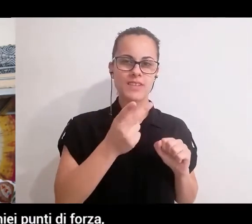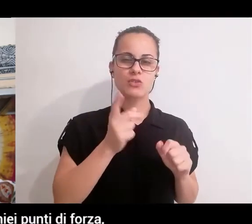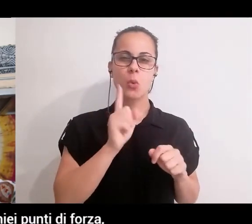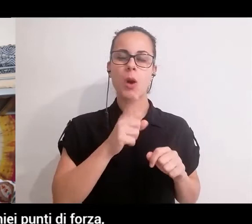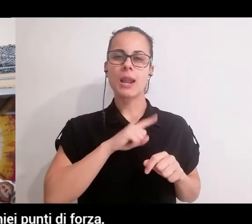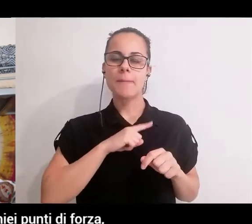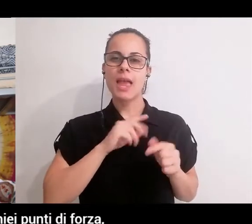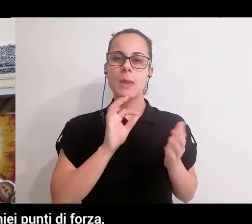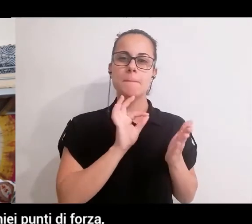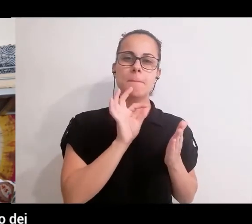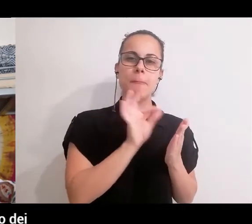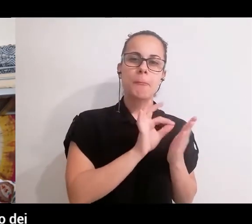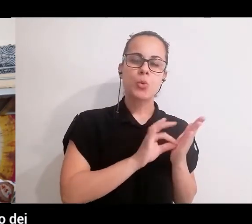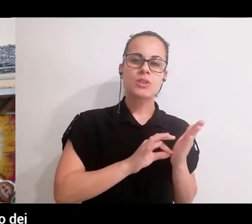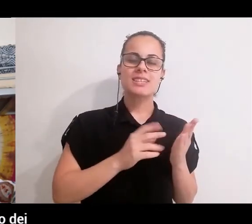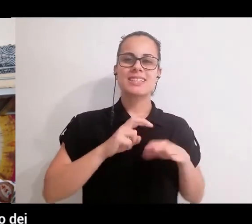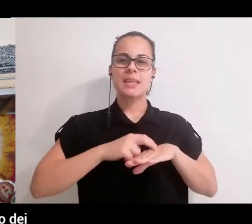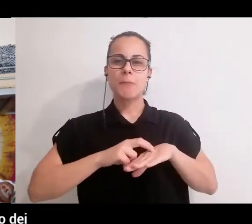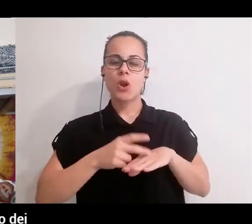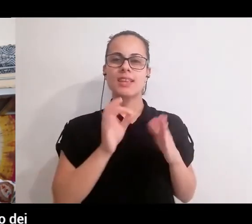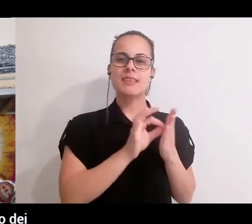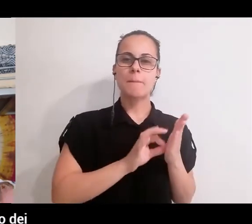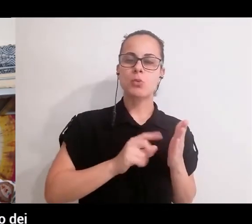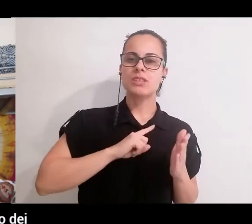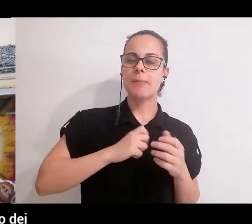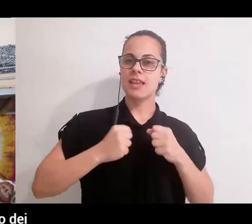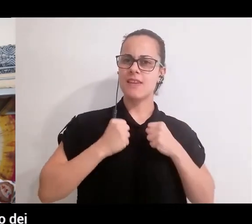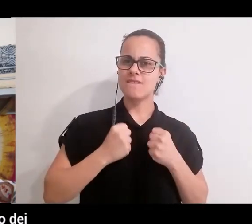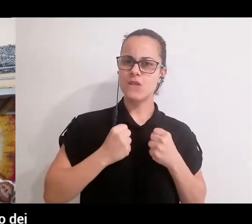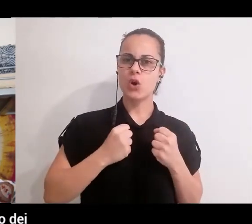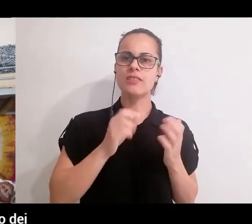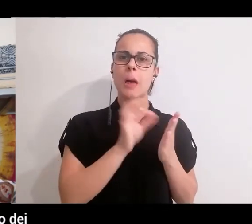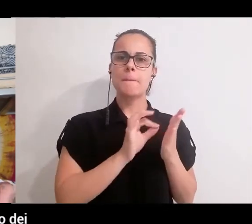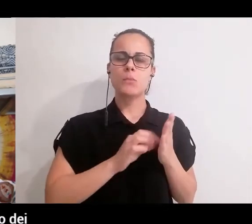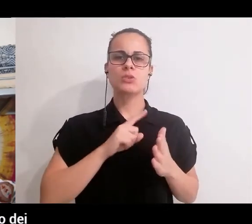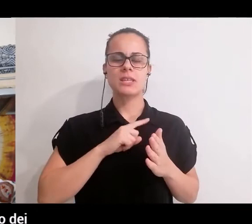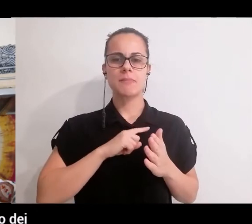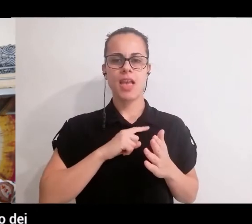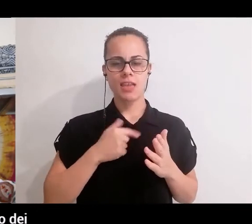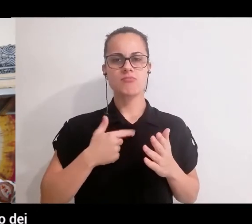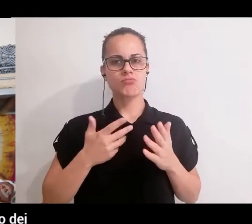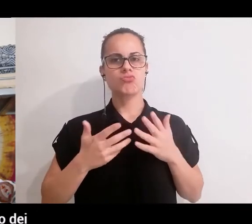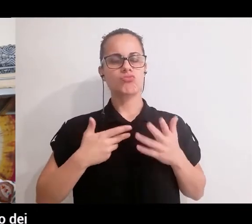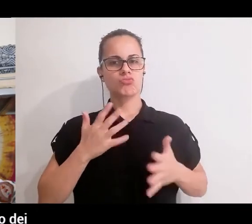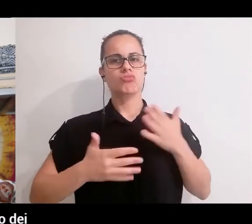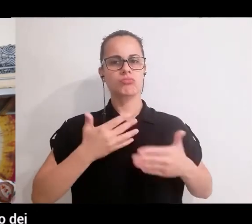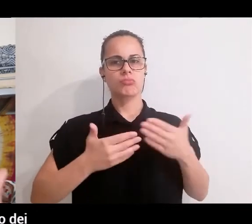miei punti di debolezza i miei punti di forza i punti in cui mostro resistenza infatti uno